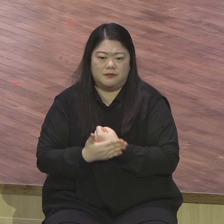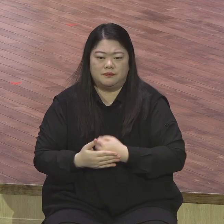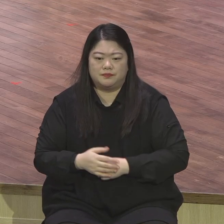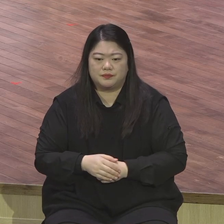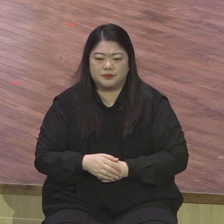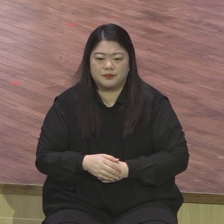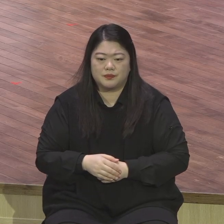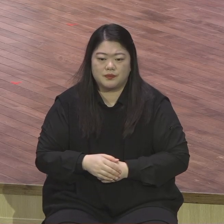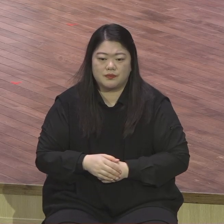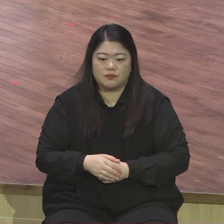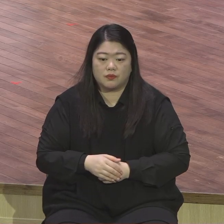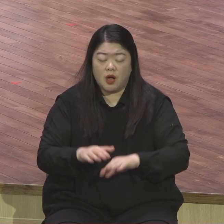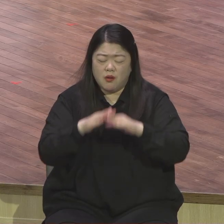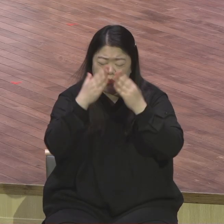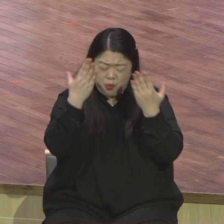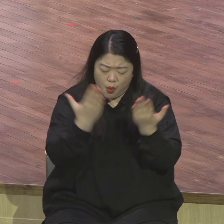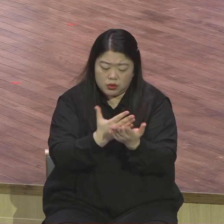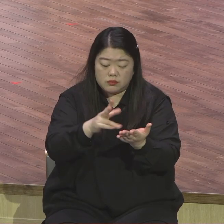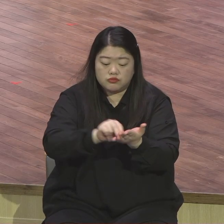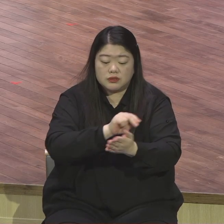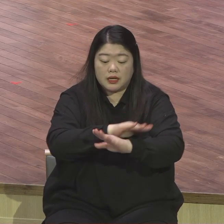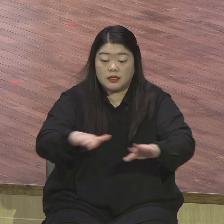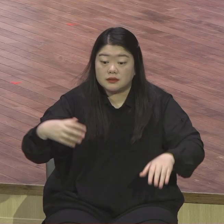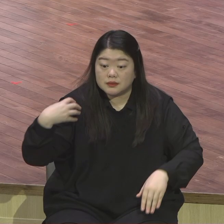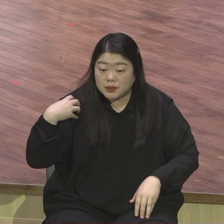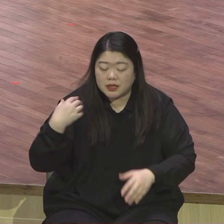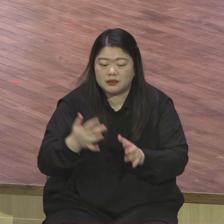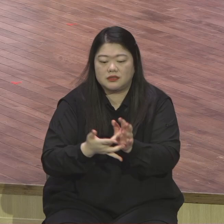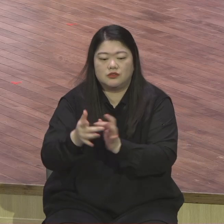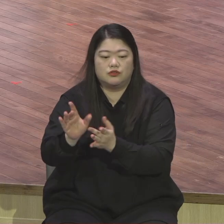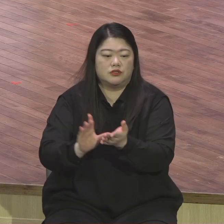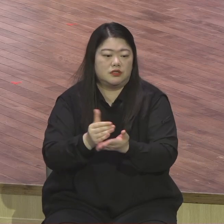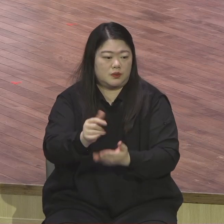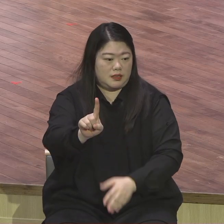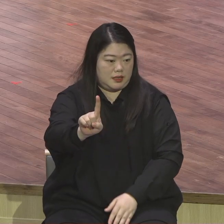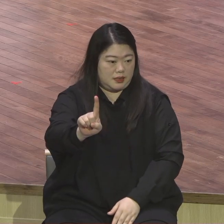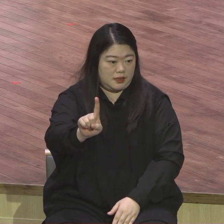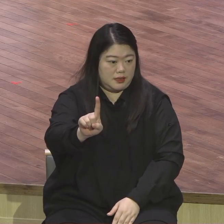예수밖에 없어요 그래서 그리스도로 이 땅에 오셨다라는 사실이에요